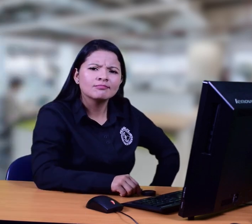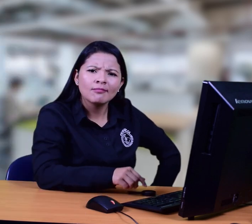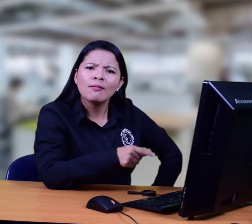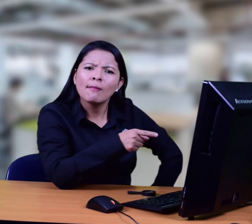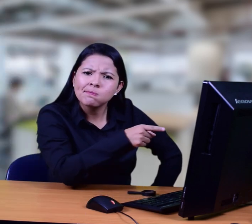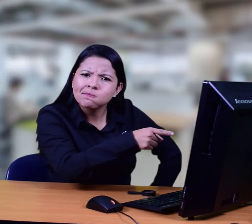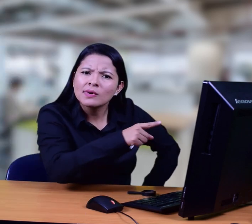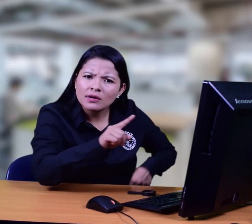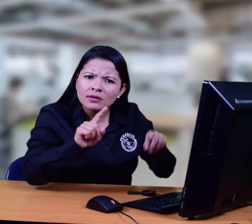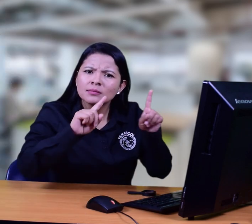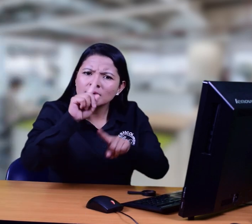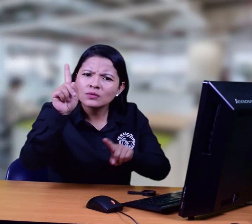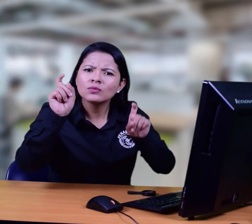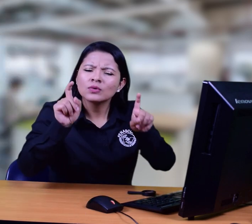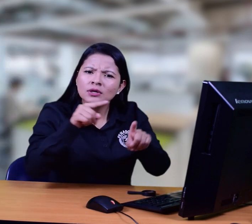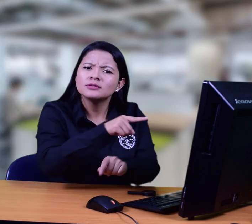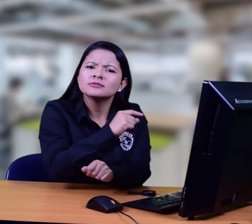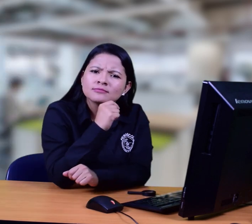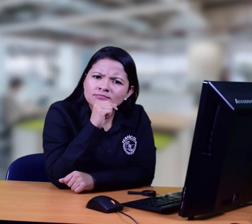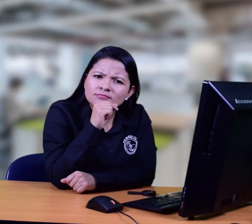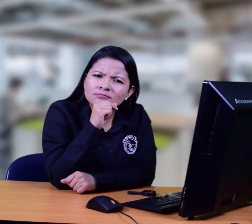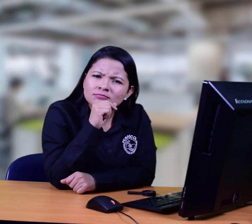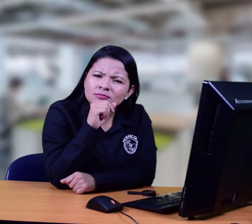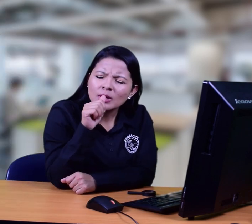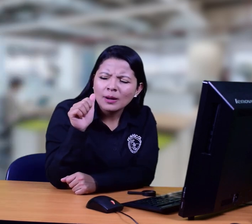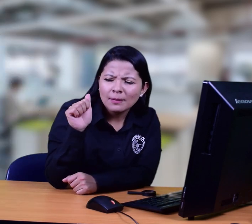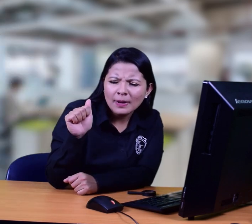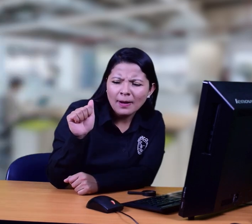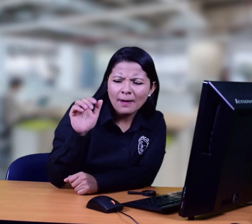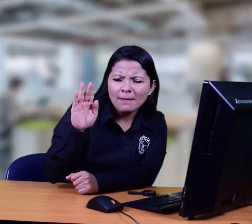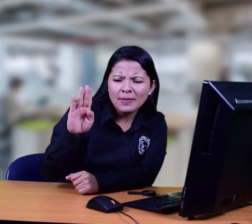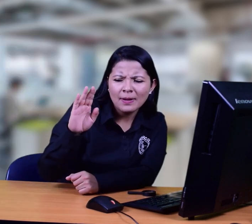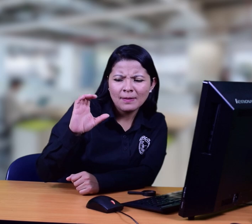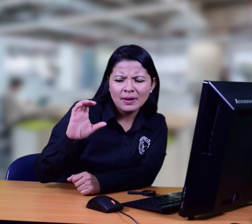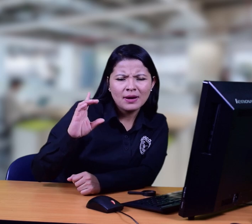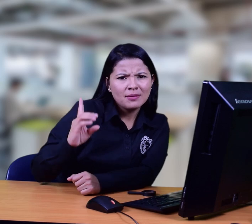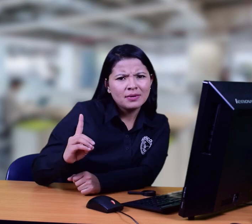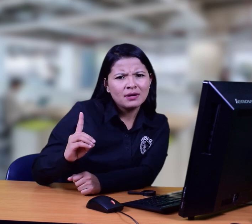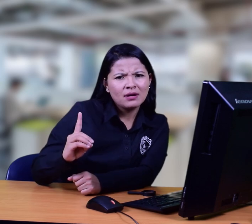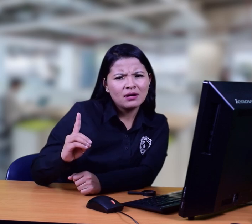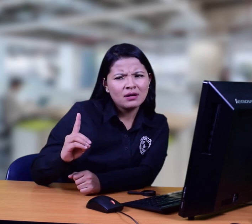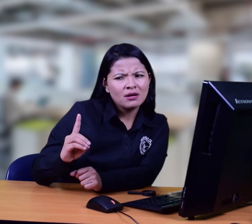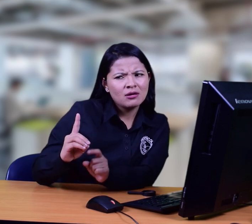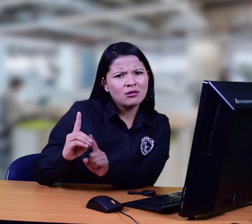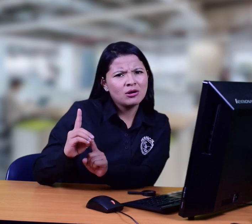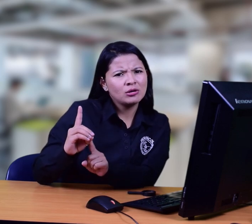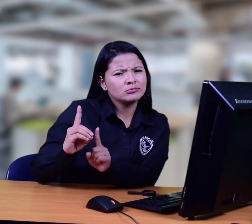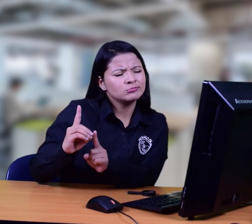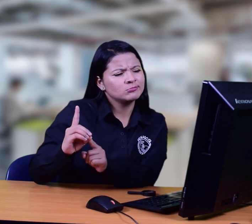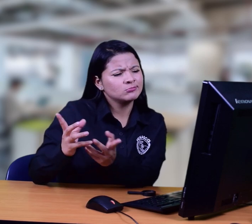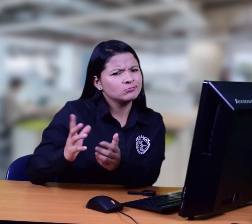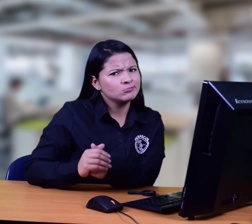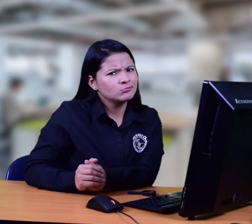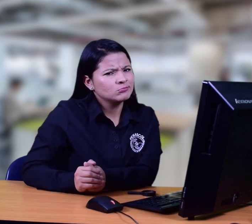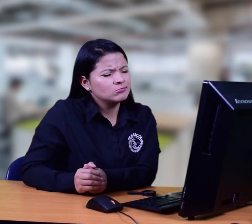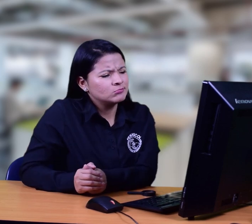Sí, allí está la pregunta. Y para responder es de opción múltiple. La respuesta será la D.